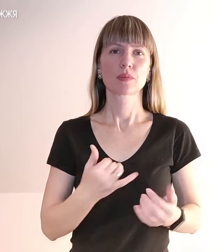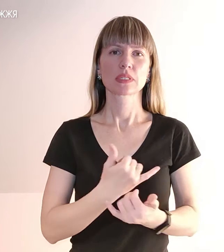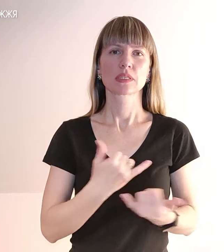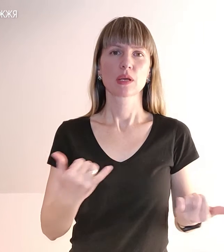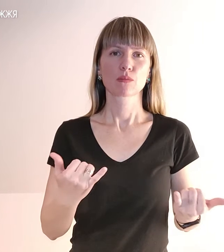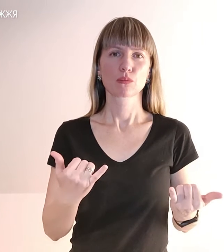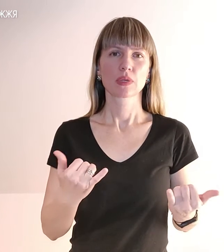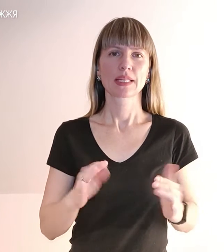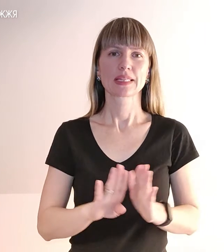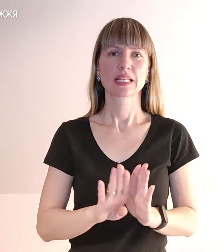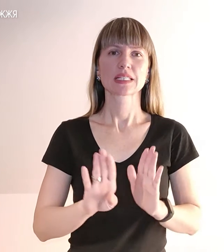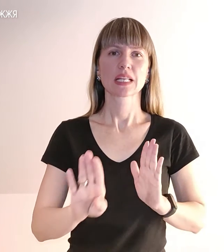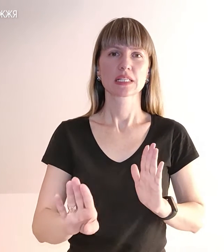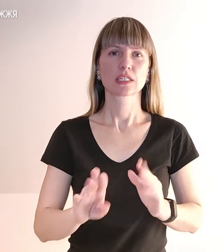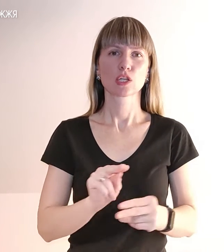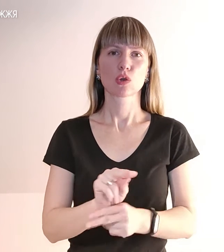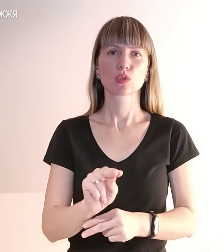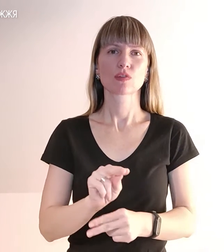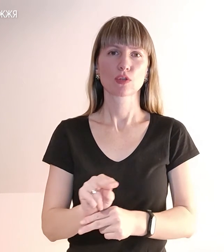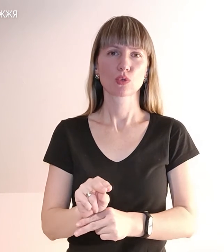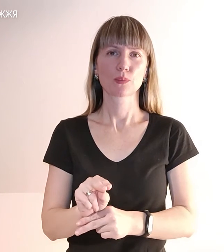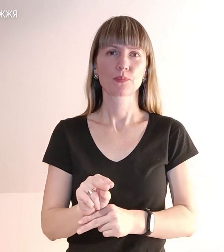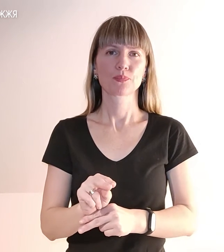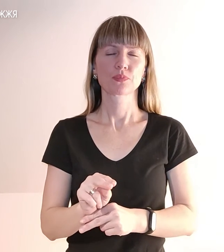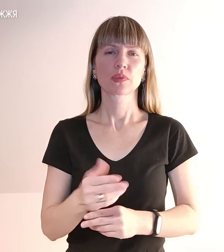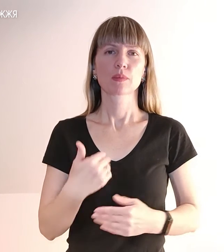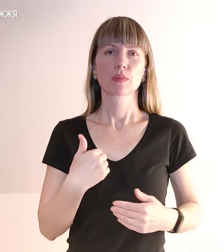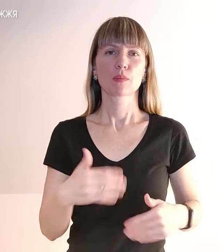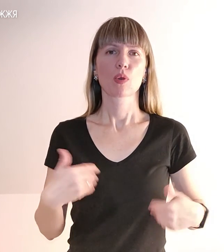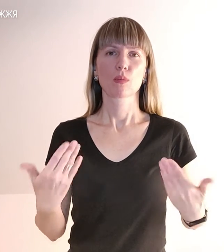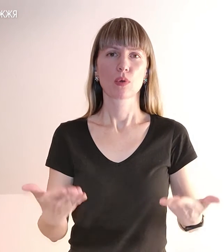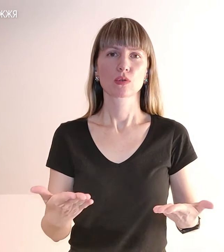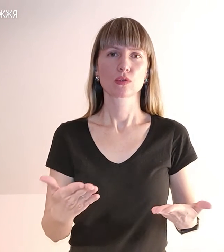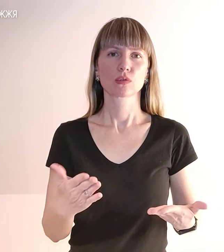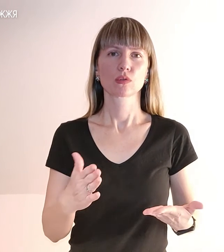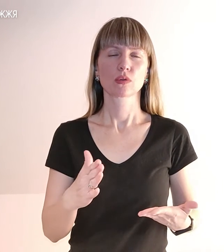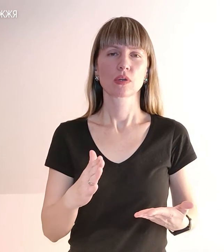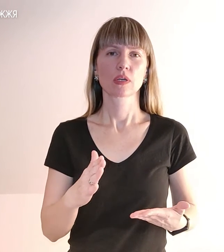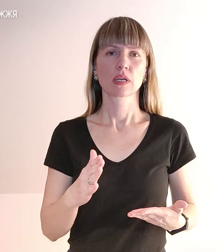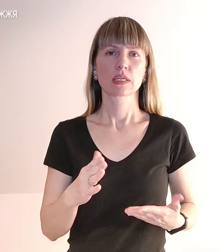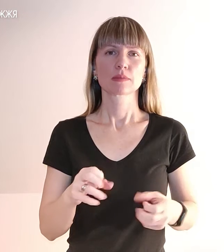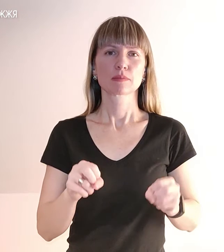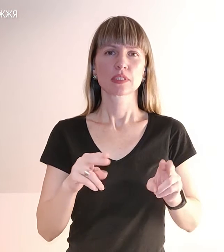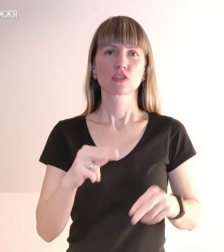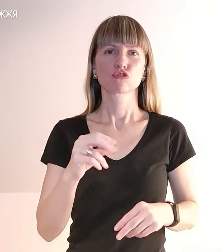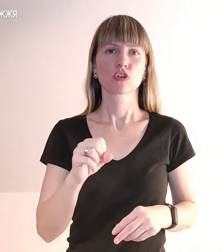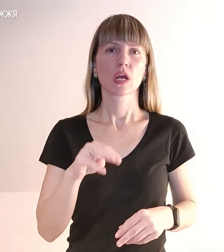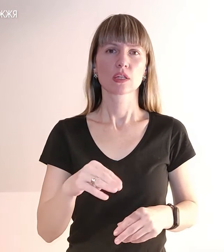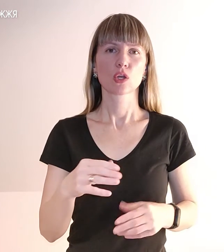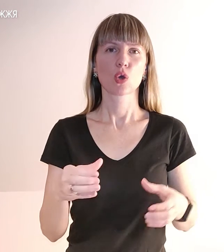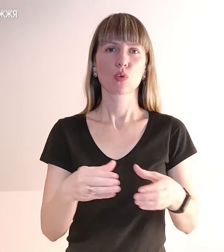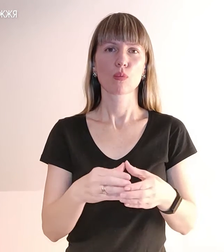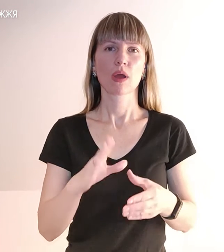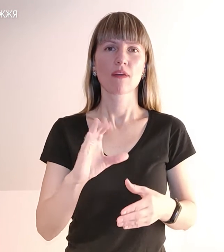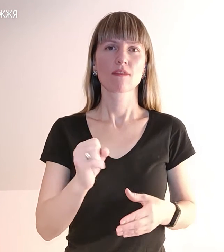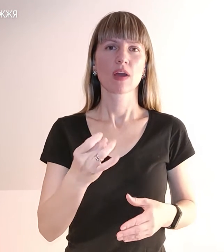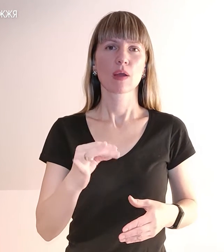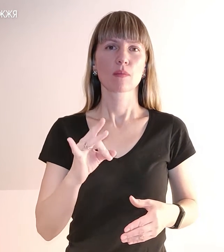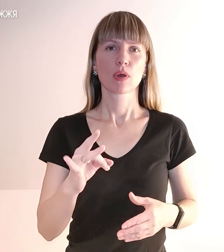саме дистанційну освіту. Ми пропонуємо спеціальний чат-група, вайвер-група, на платформах Google